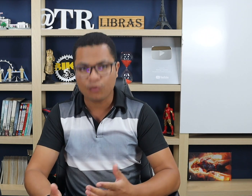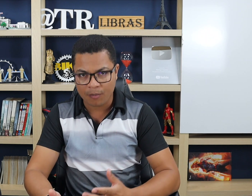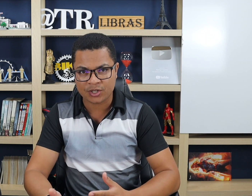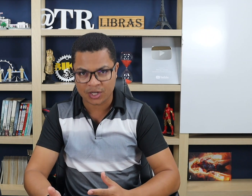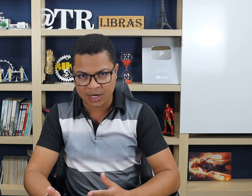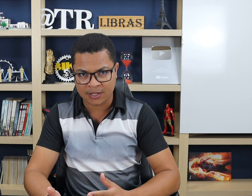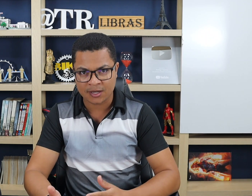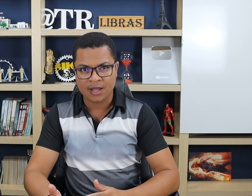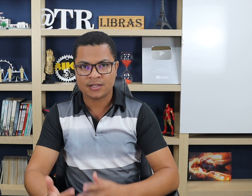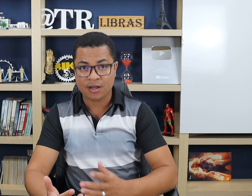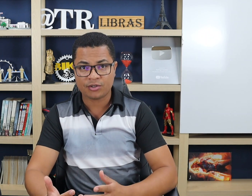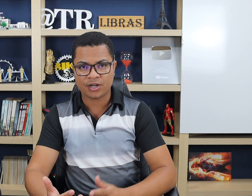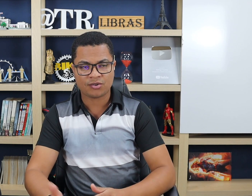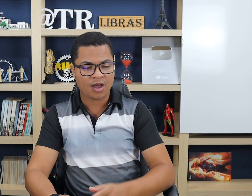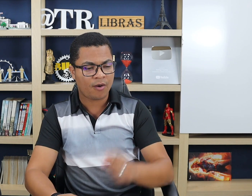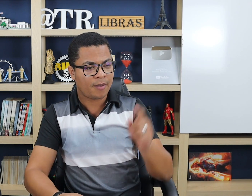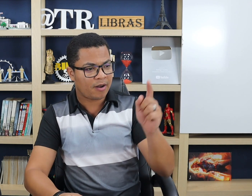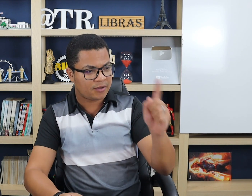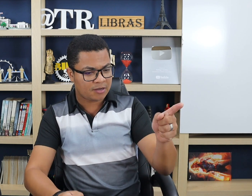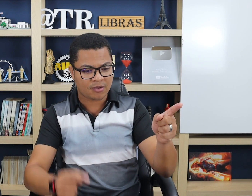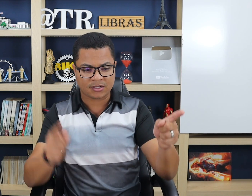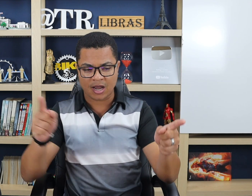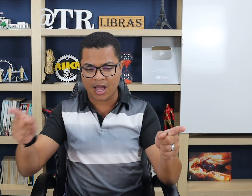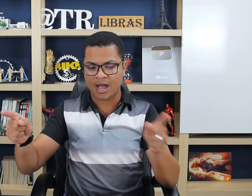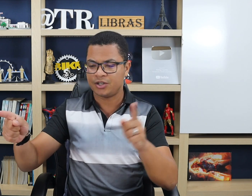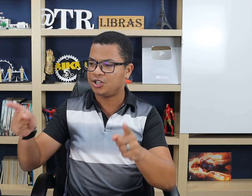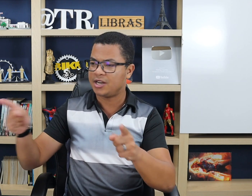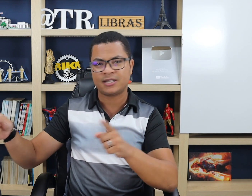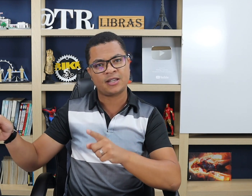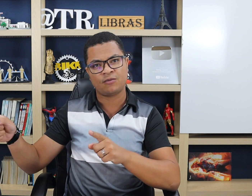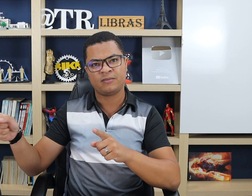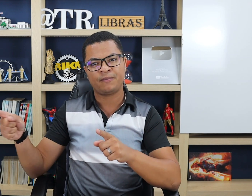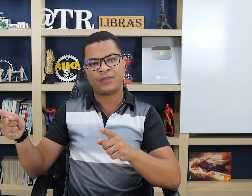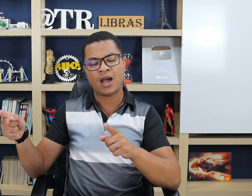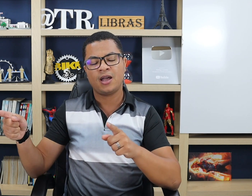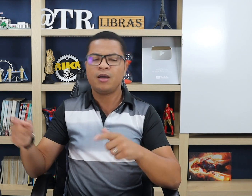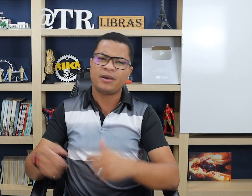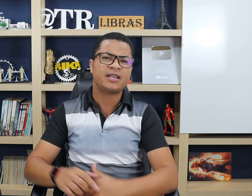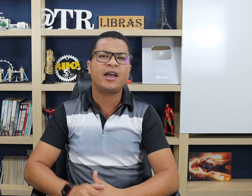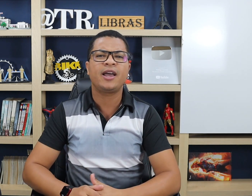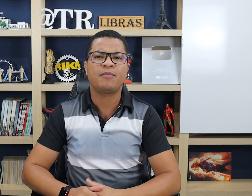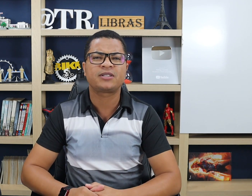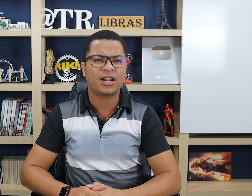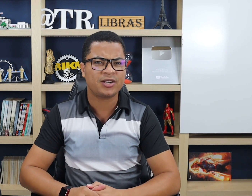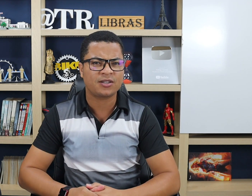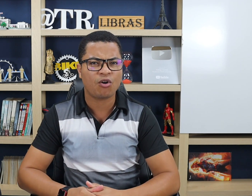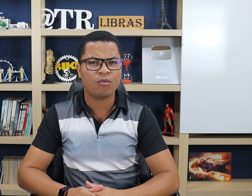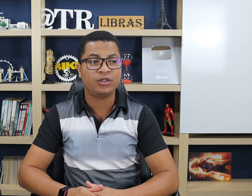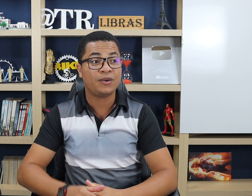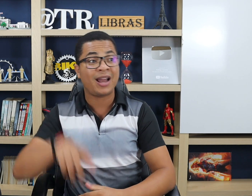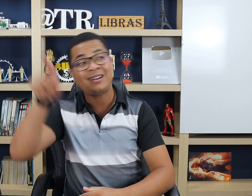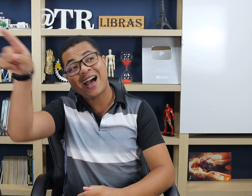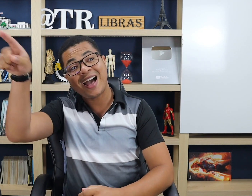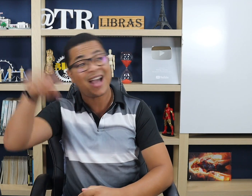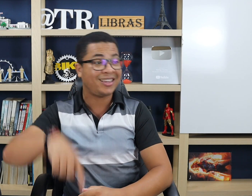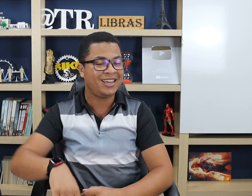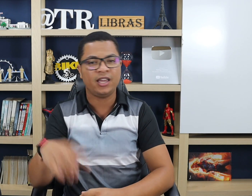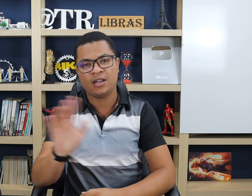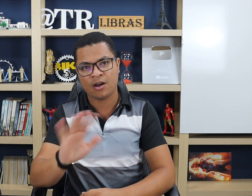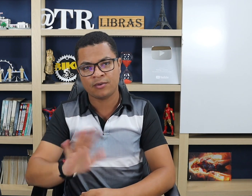Como o nome já diz, sinal direcional é para você mostrar a direção, tá? Mas é mostrar a direção como, Rodrigo? É lá, aqui? Não.